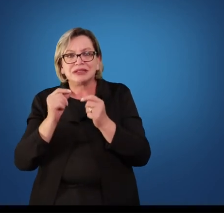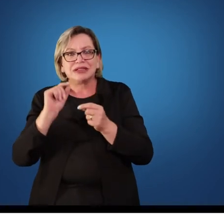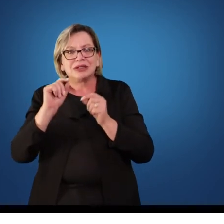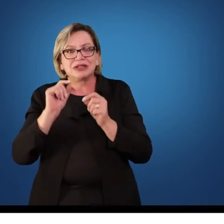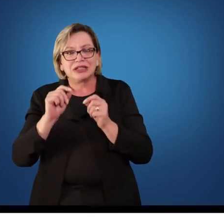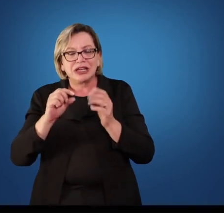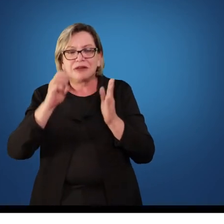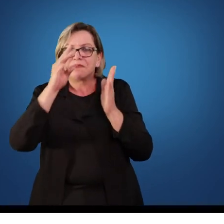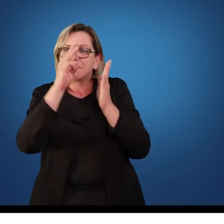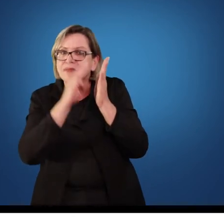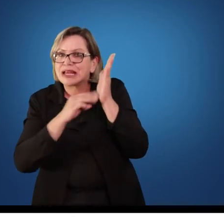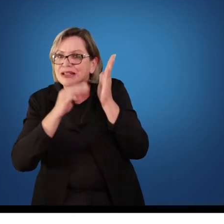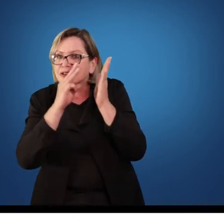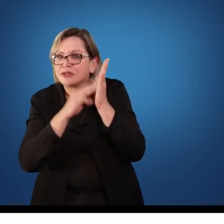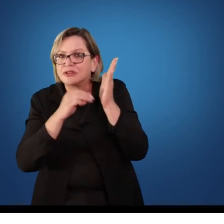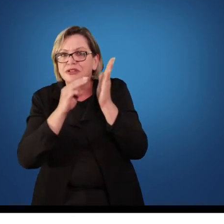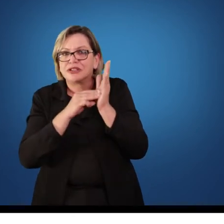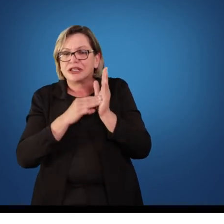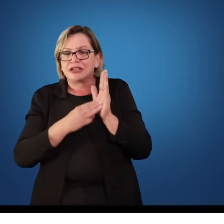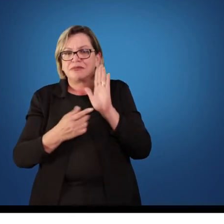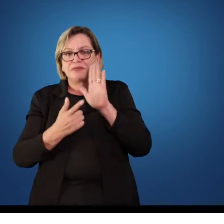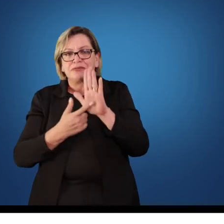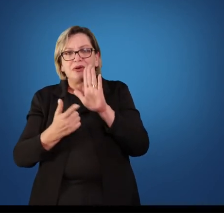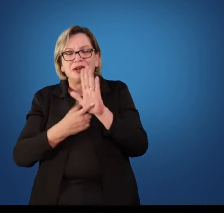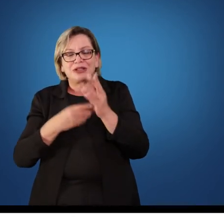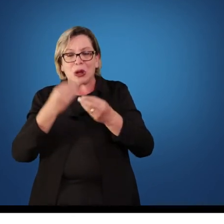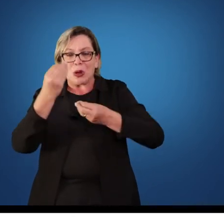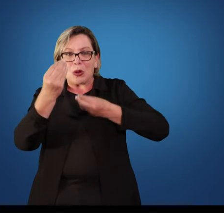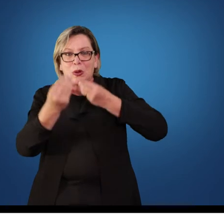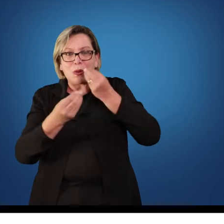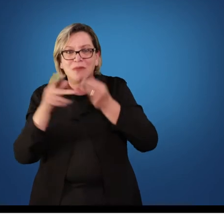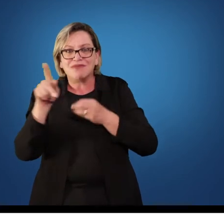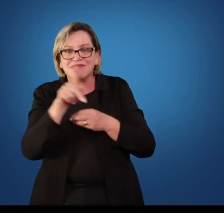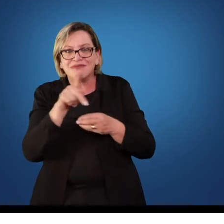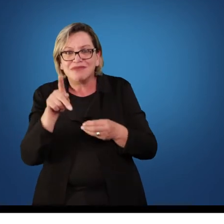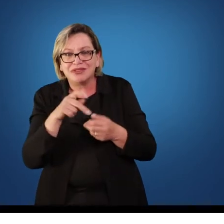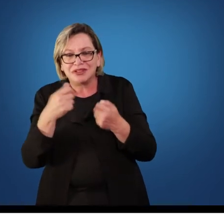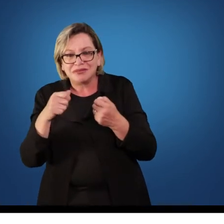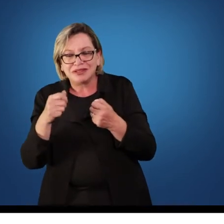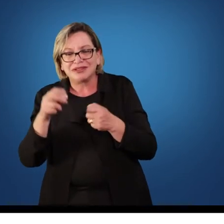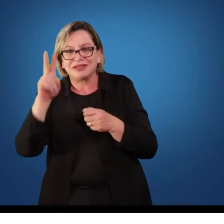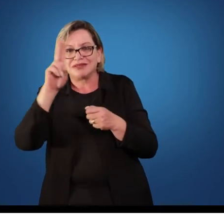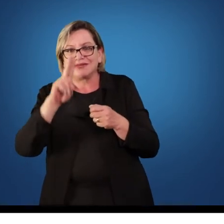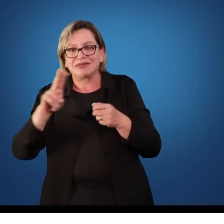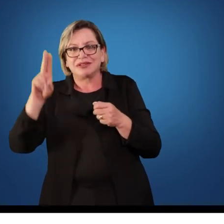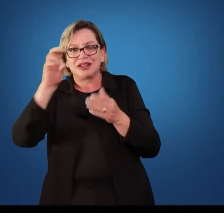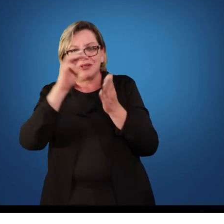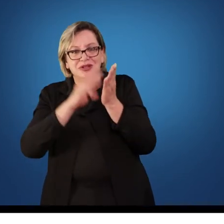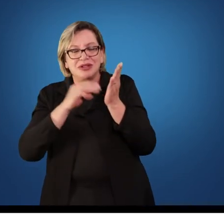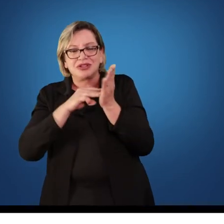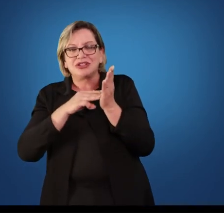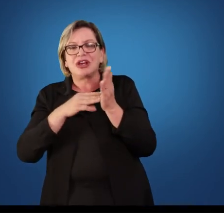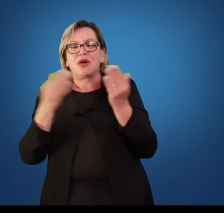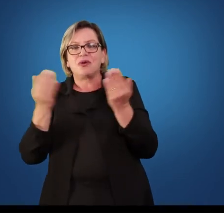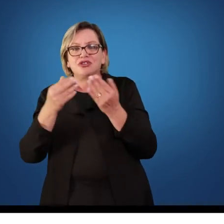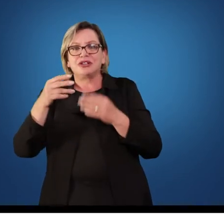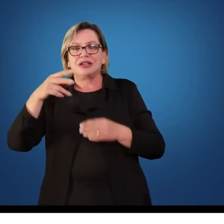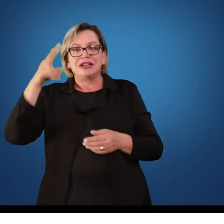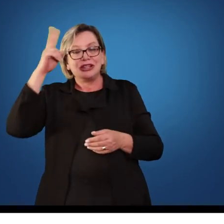metodologia e diz, vocês devem trabalhar nesta metodologia, que hoje nós trabalhamos na Histórica e Crítica, apesar de ter os